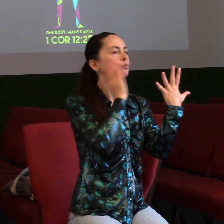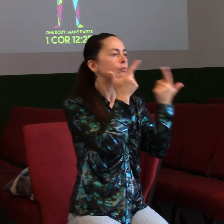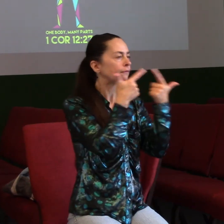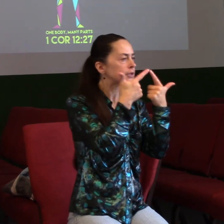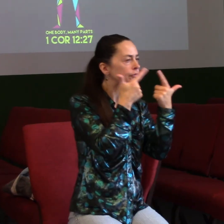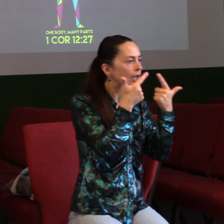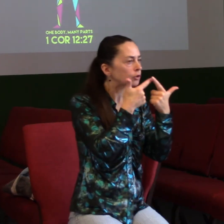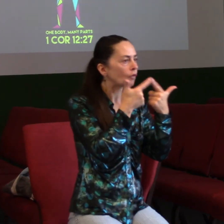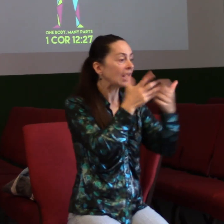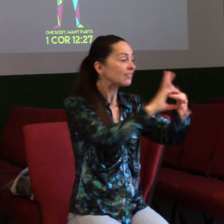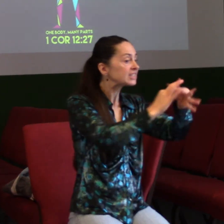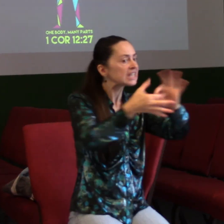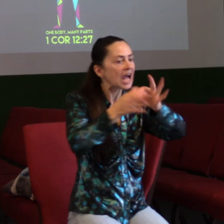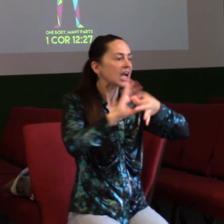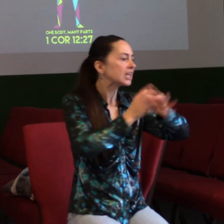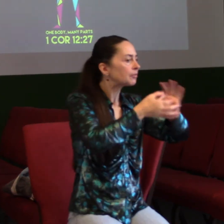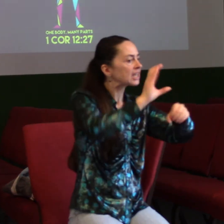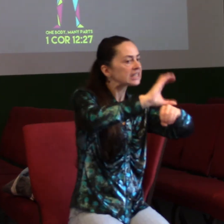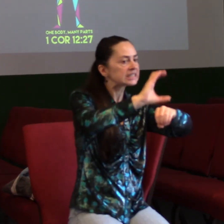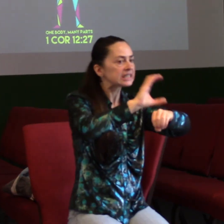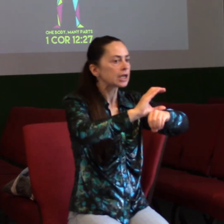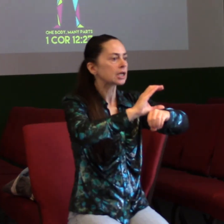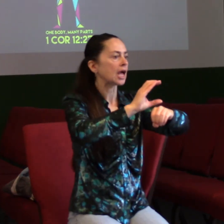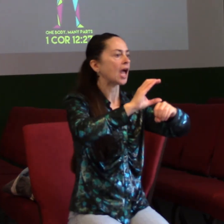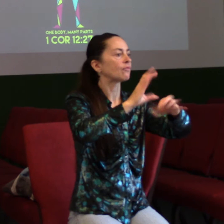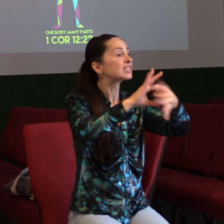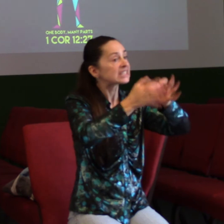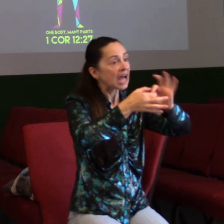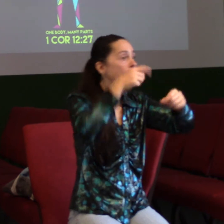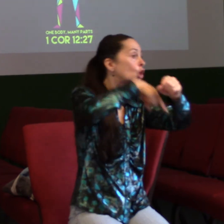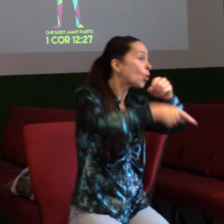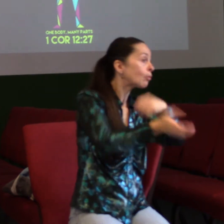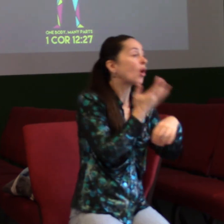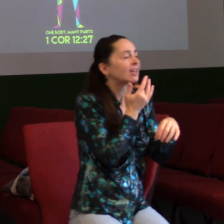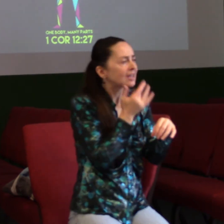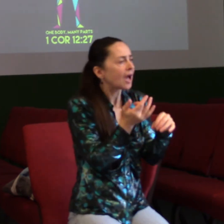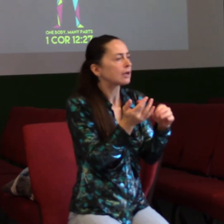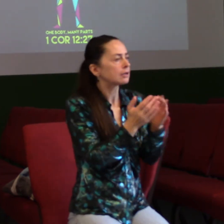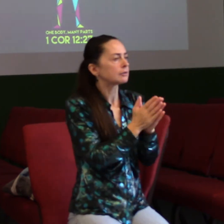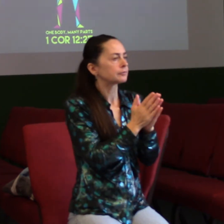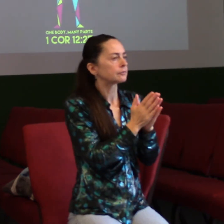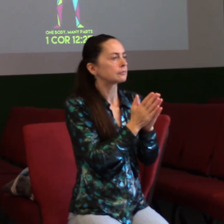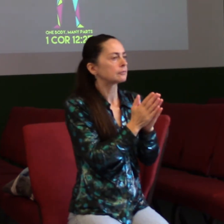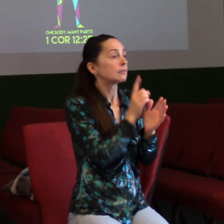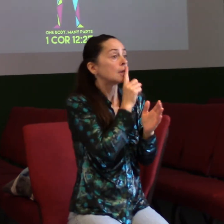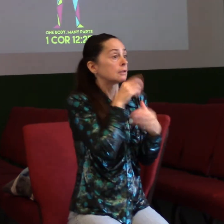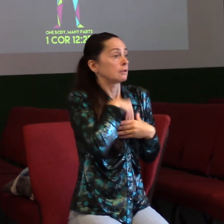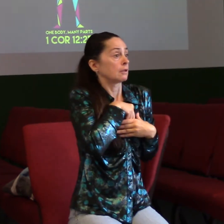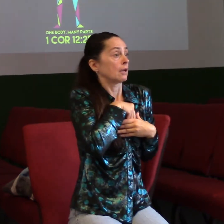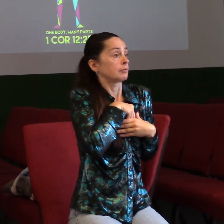žít v církvi, jak vzájemně budovat hloboké vztahy. A je tam ještě jedno tajemství, že to tělo není jenom